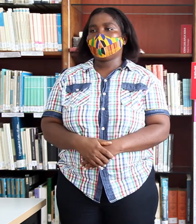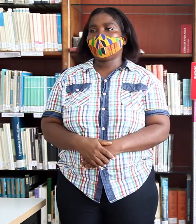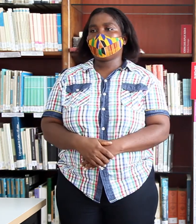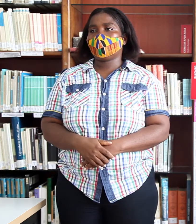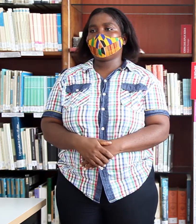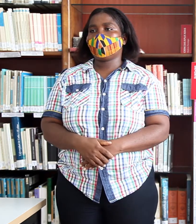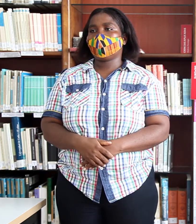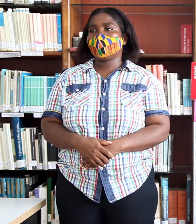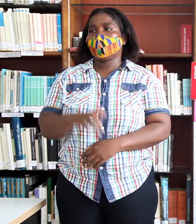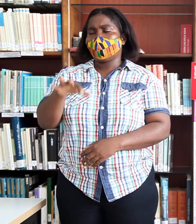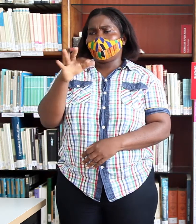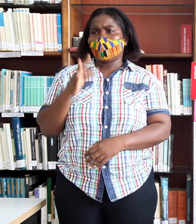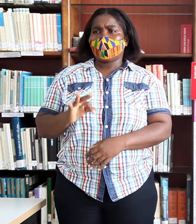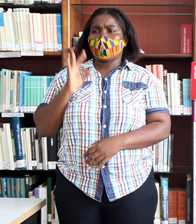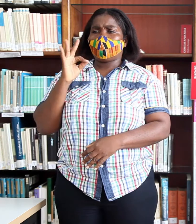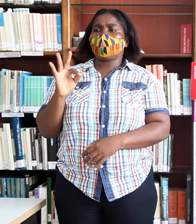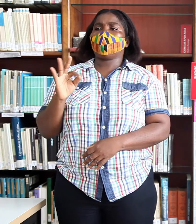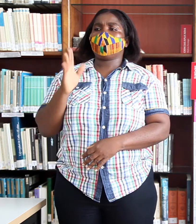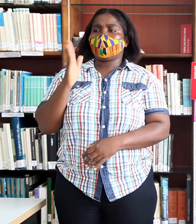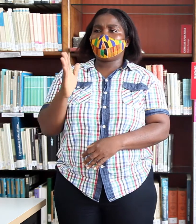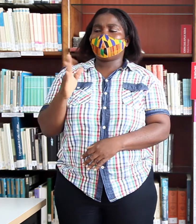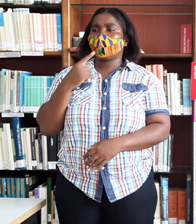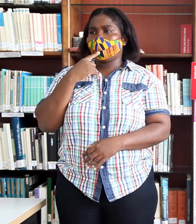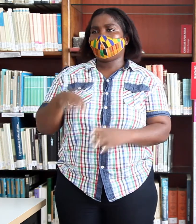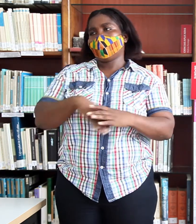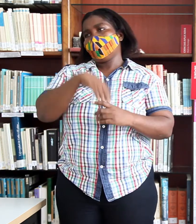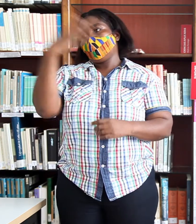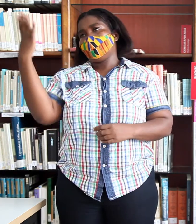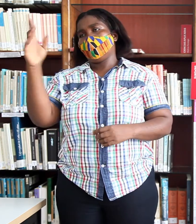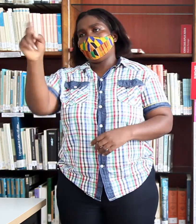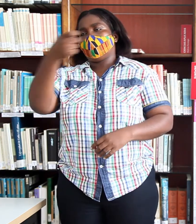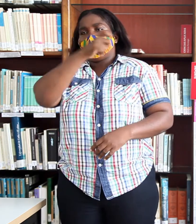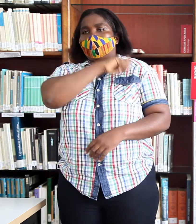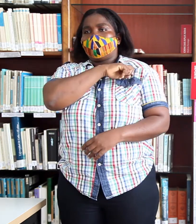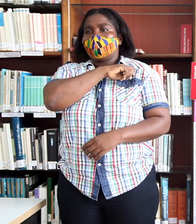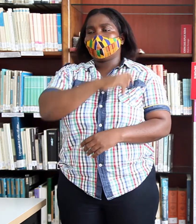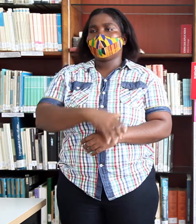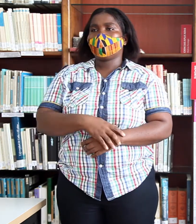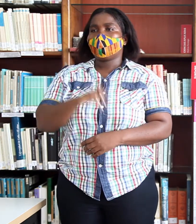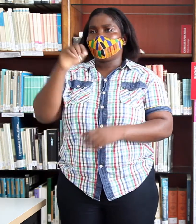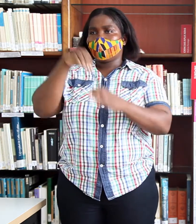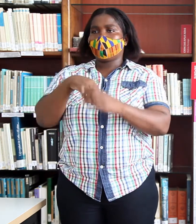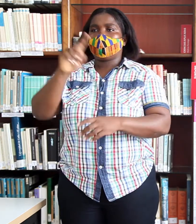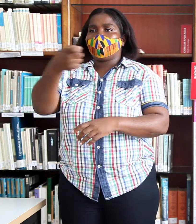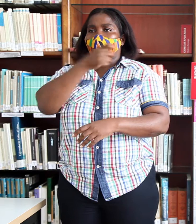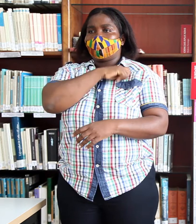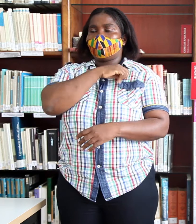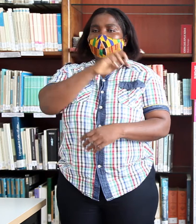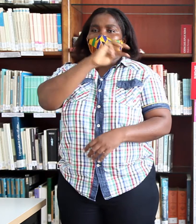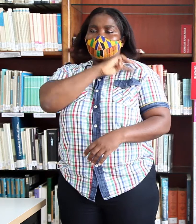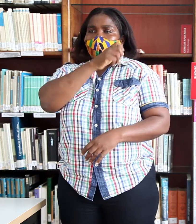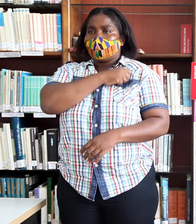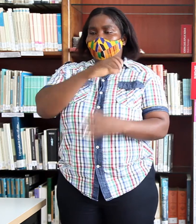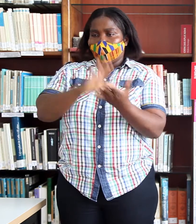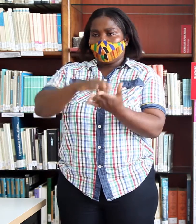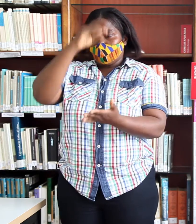Y tomaron la decisión de emigrar a España. En España, María Zoe estudió